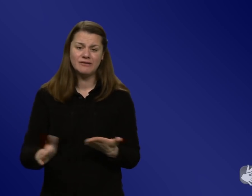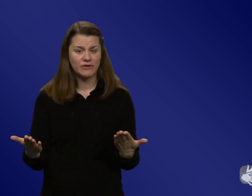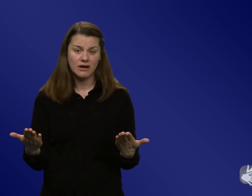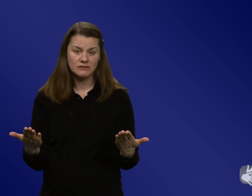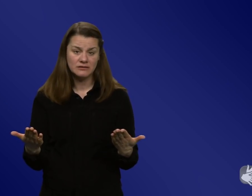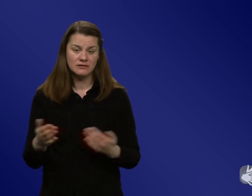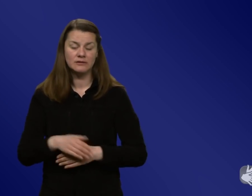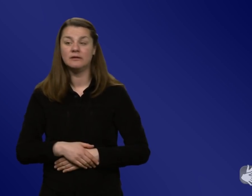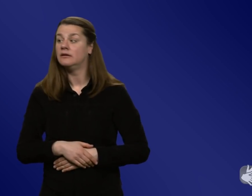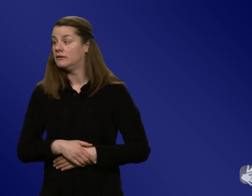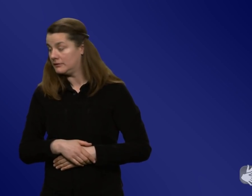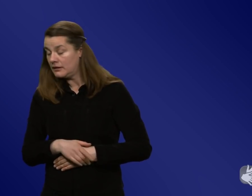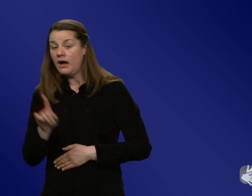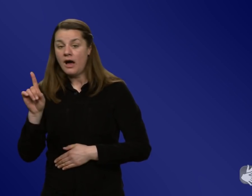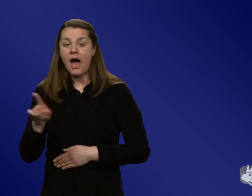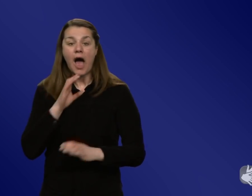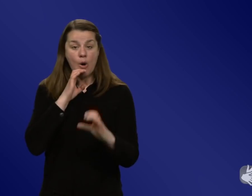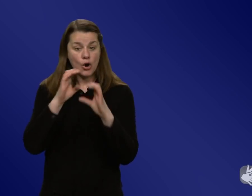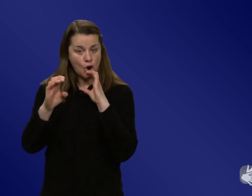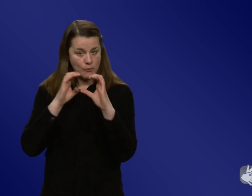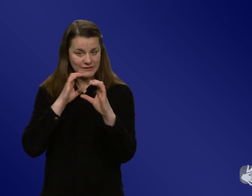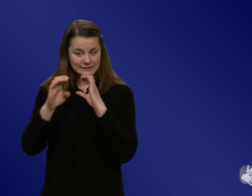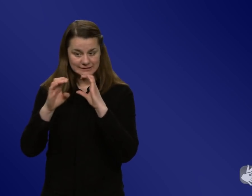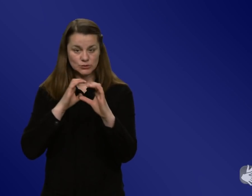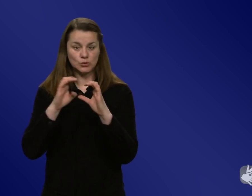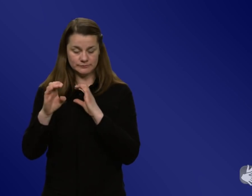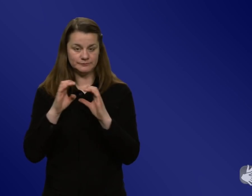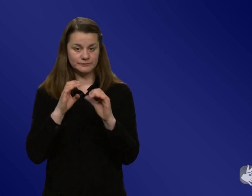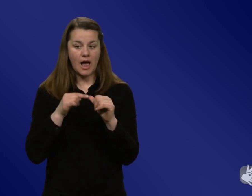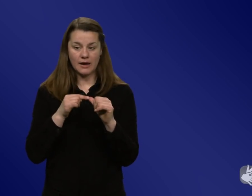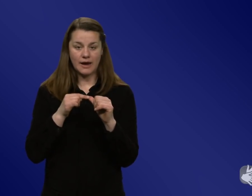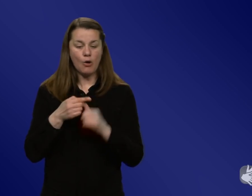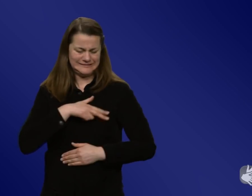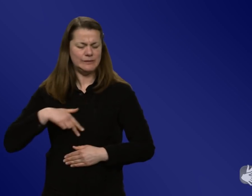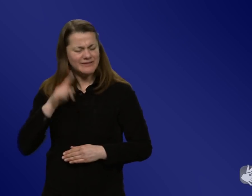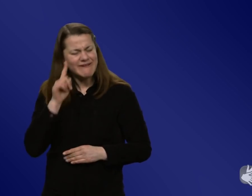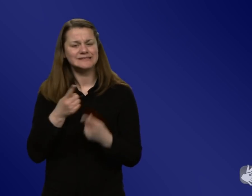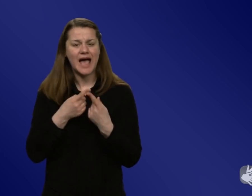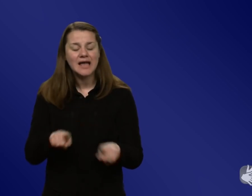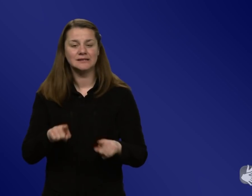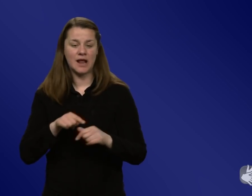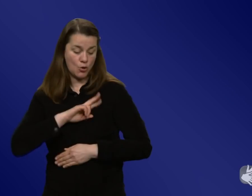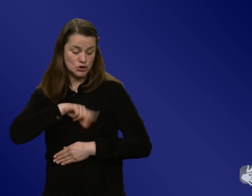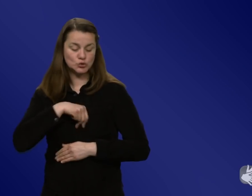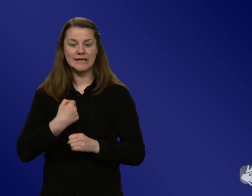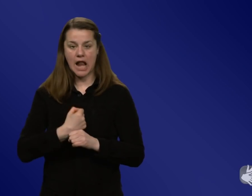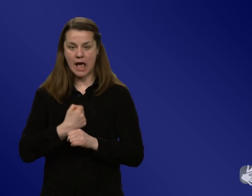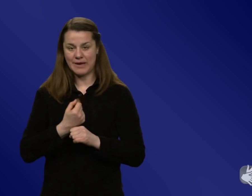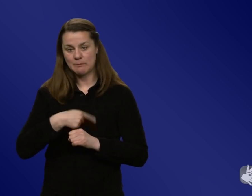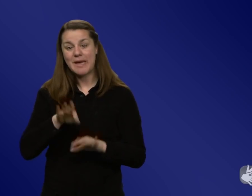Und ist aber auch in der Kommunikation, auch wenn die Grundbedingungen anders sind, in Dänemark hat ja auch soziale Arbeit ein bisschen anderen Stellenwert gesellschaftlich als hier zum